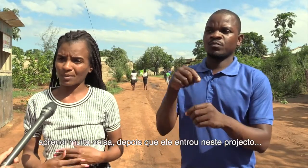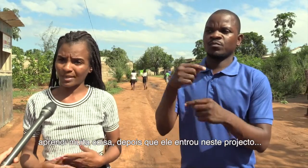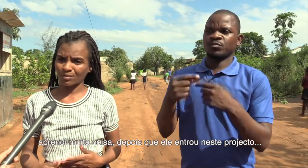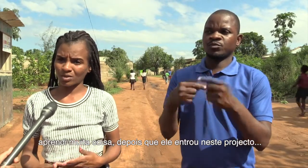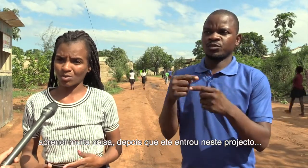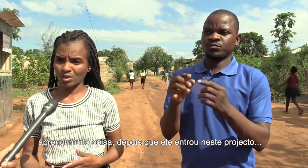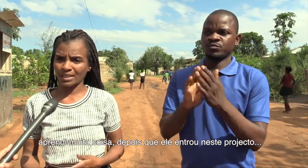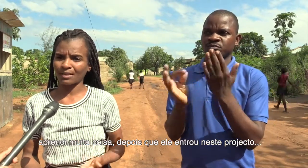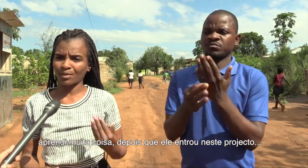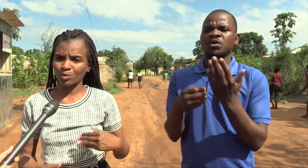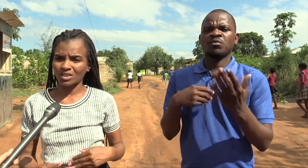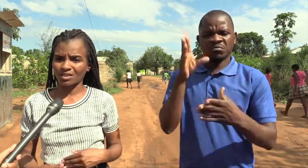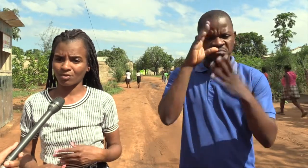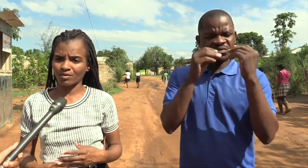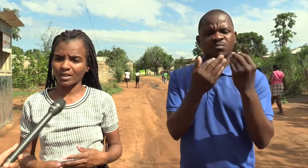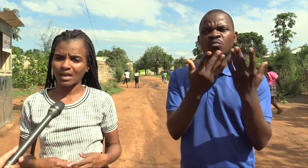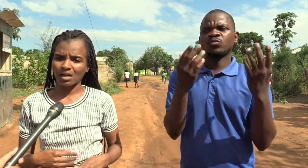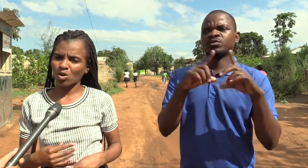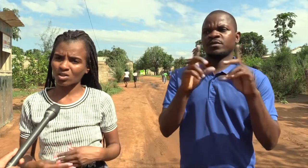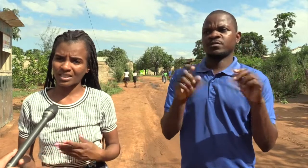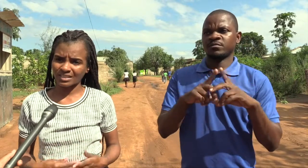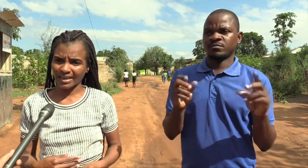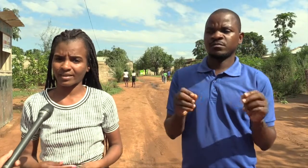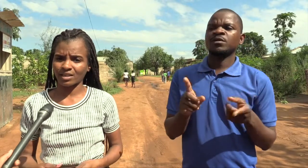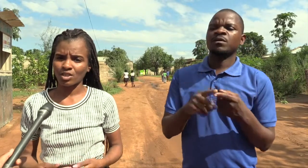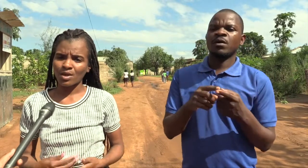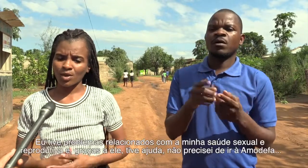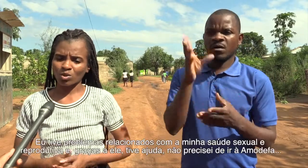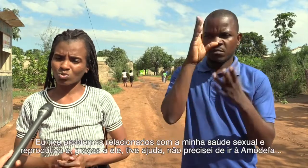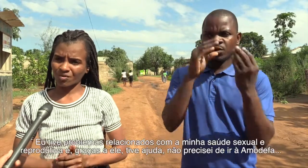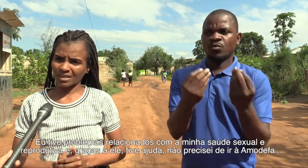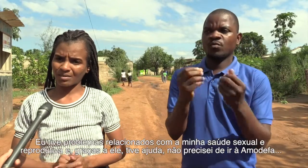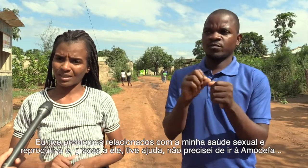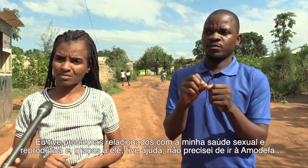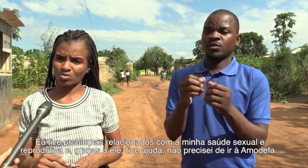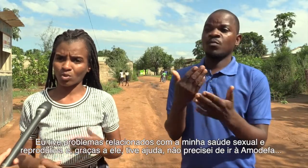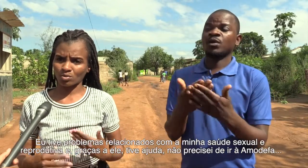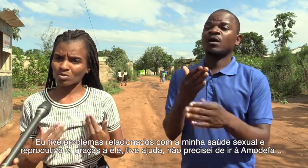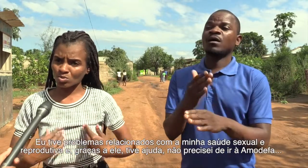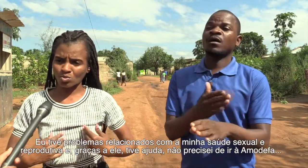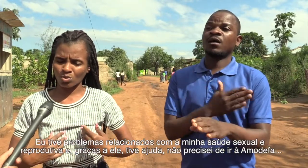aprender muita coisa e também pude desenvolver outras técnicas. Eu sofria também com...